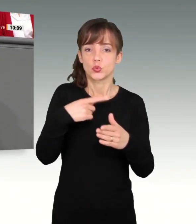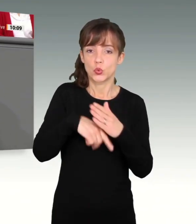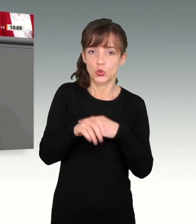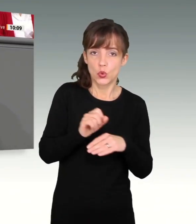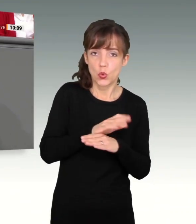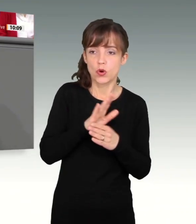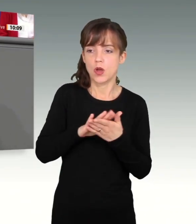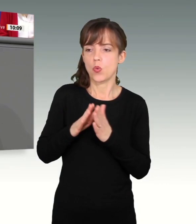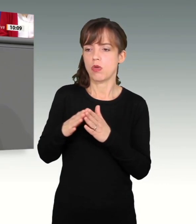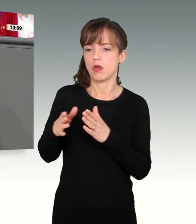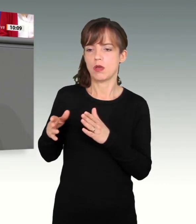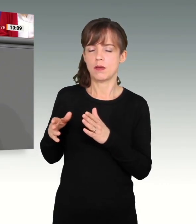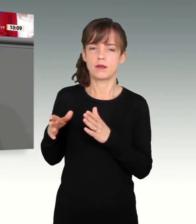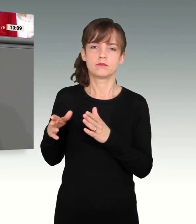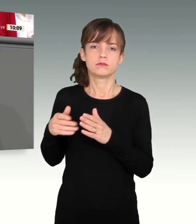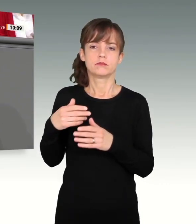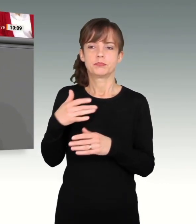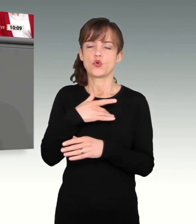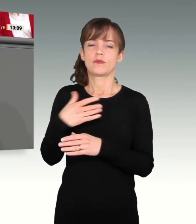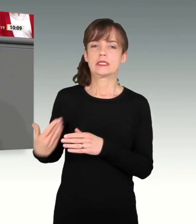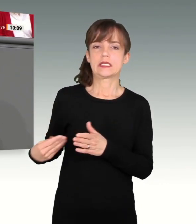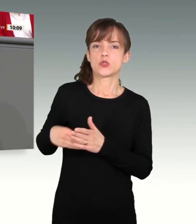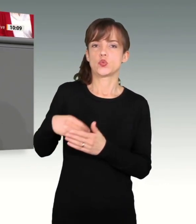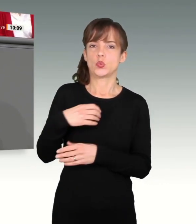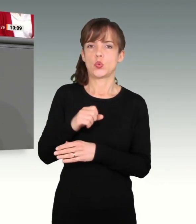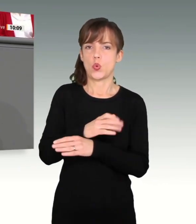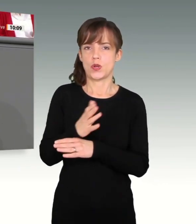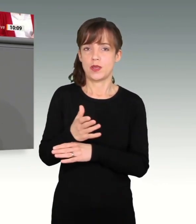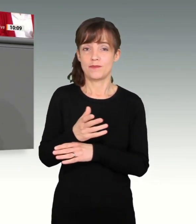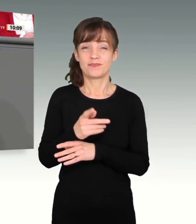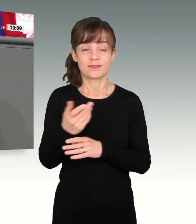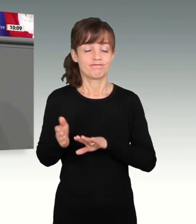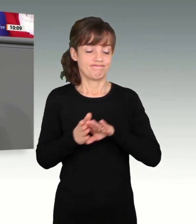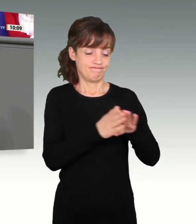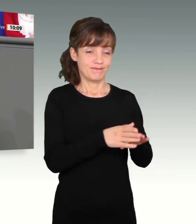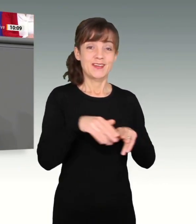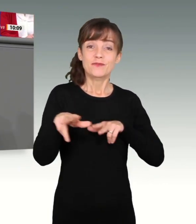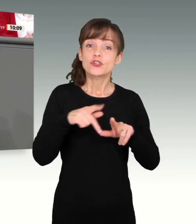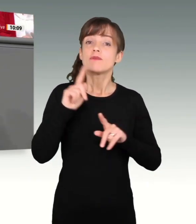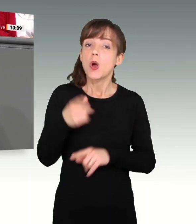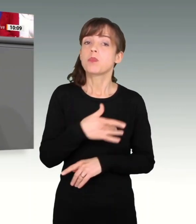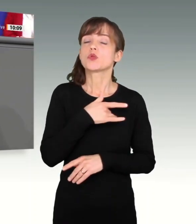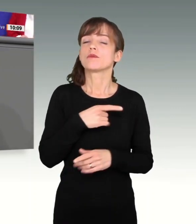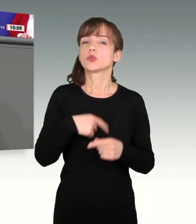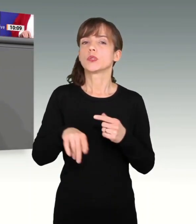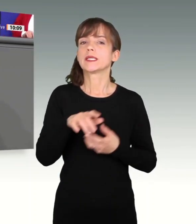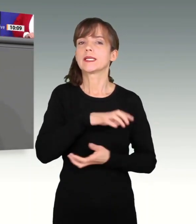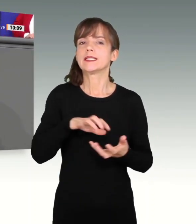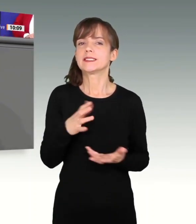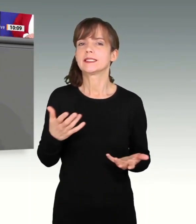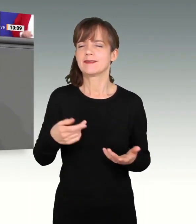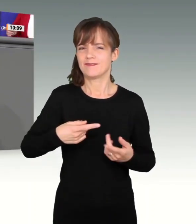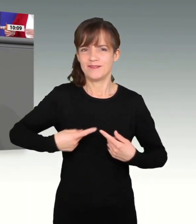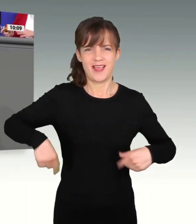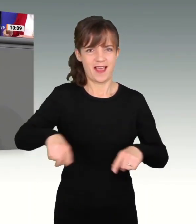Auch unsere Wirtschaft ist weiterhin schwer von der Krise betroffen. Wir alle hier, außer die,